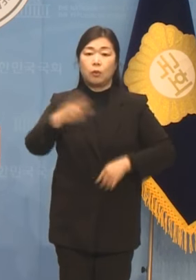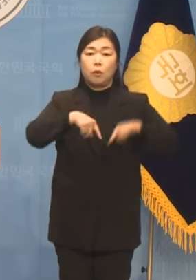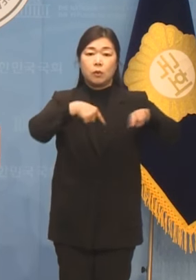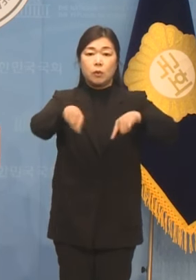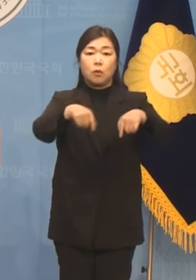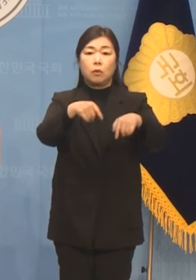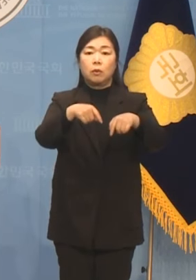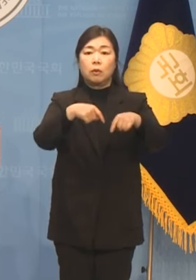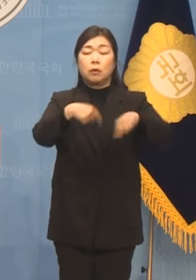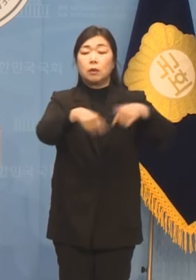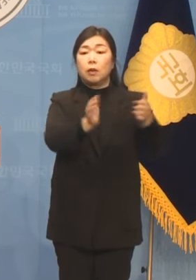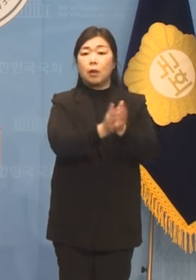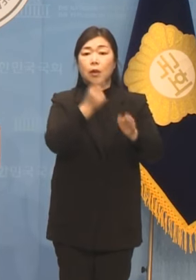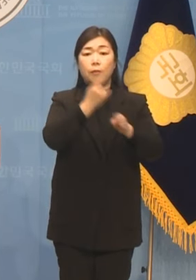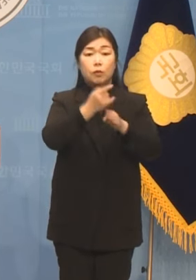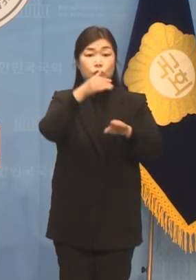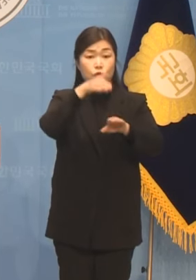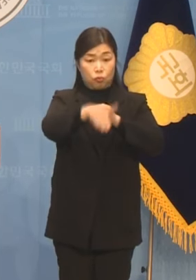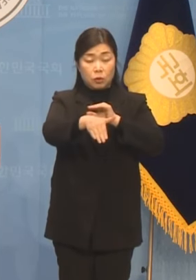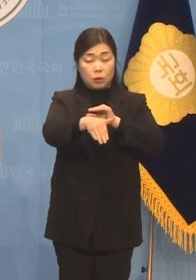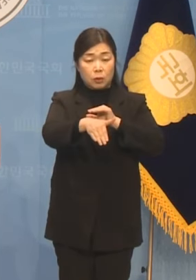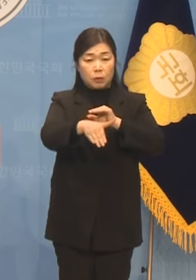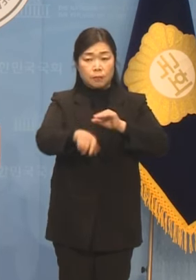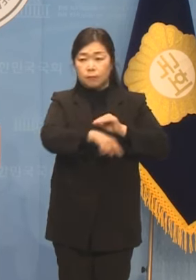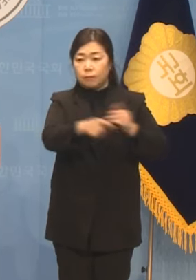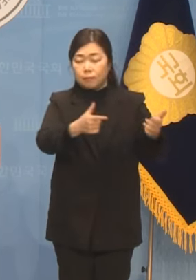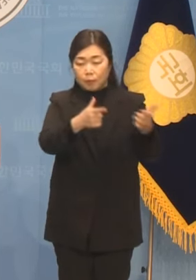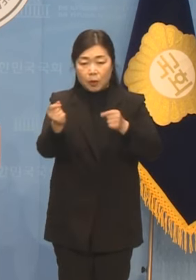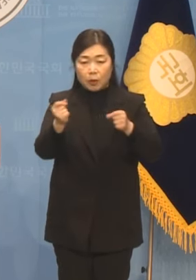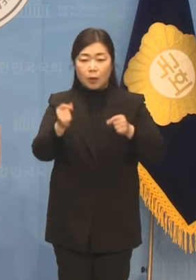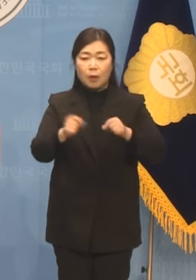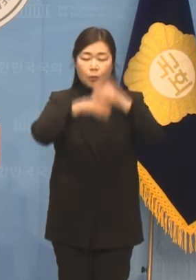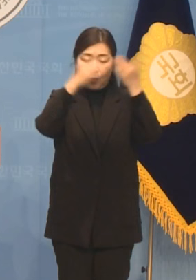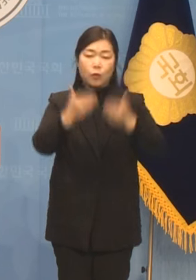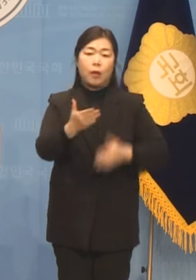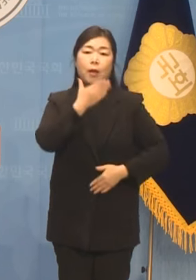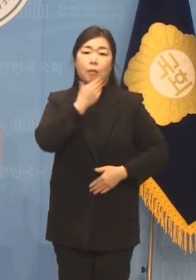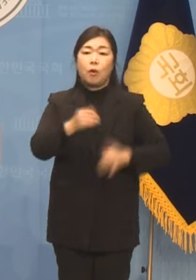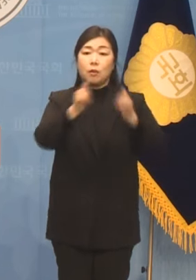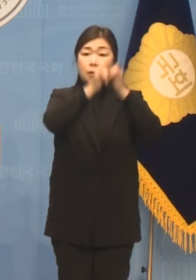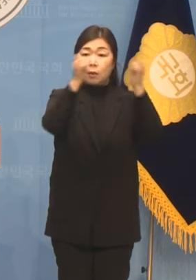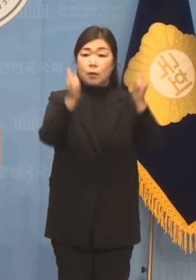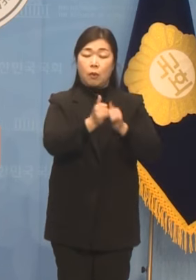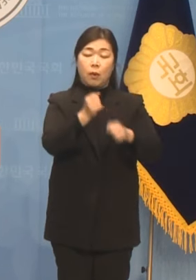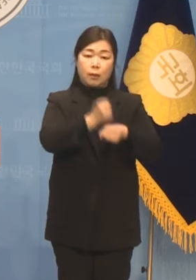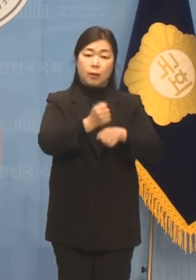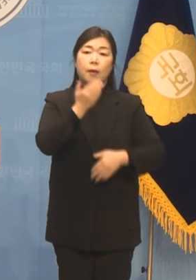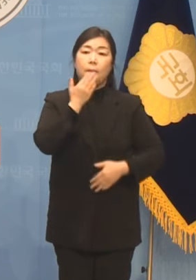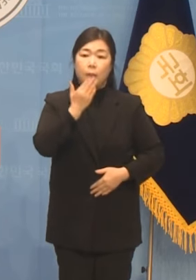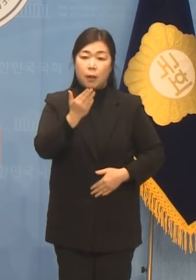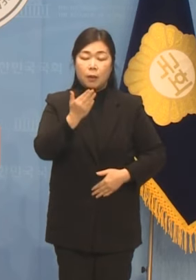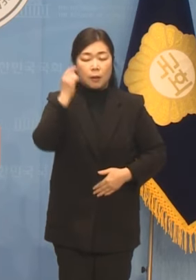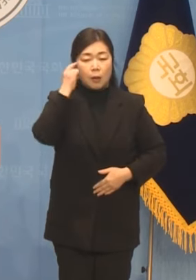우리 사회를 모두가 행복한 대동사회로 이끌어갈 수 있다는 믿음으로 참여해왔습니다.